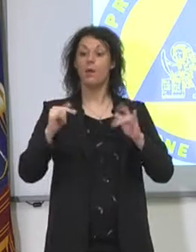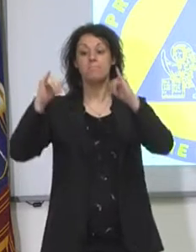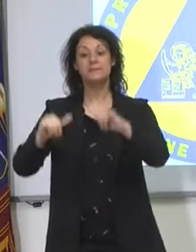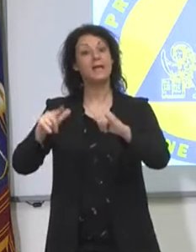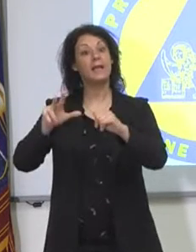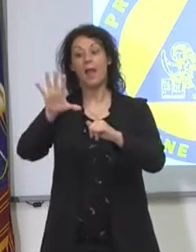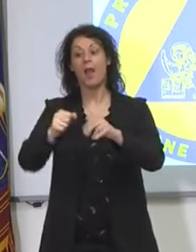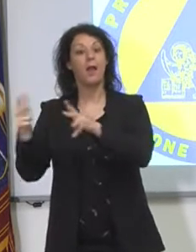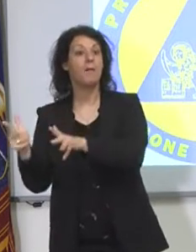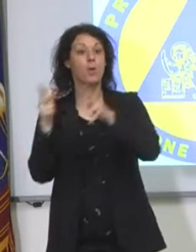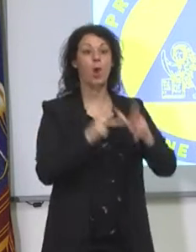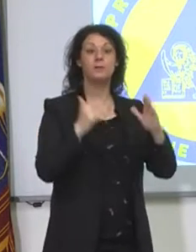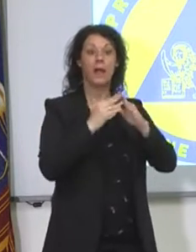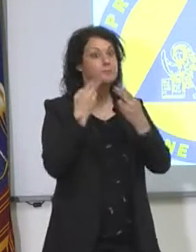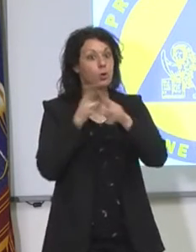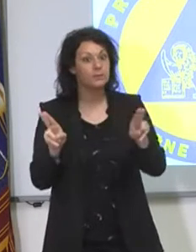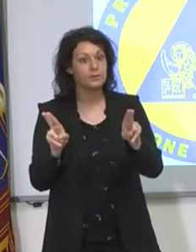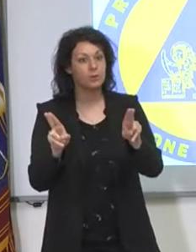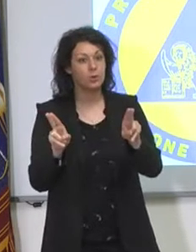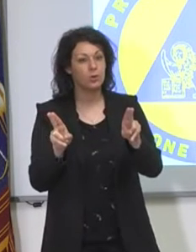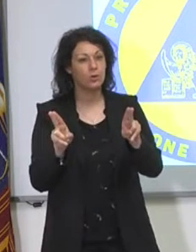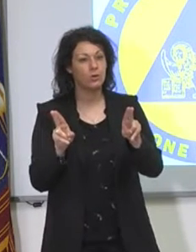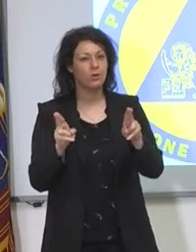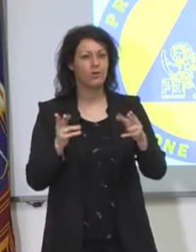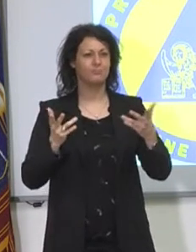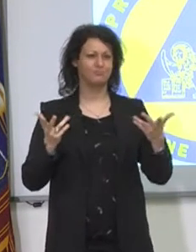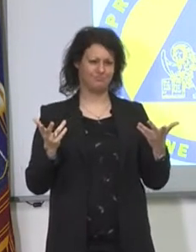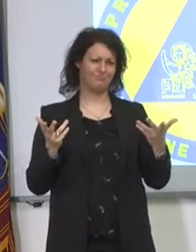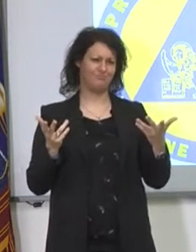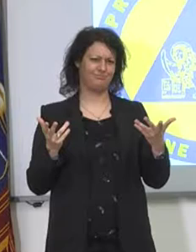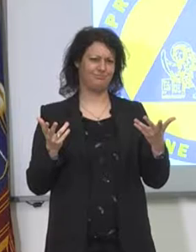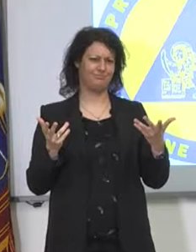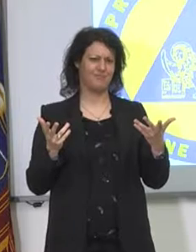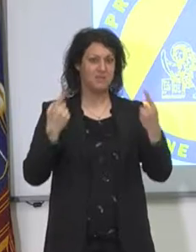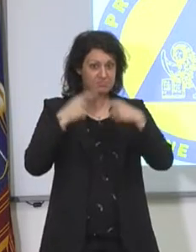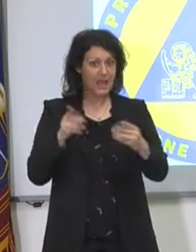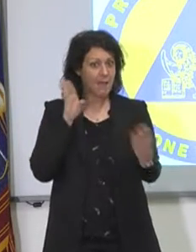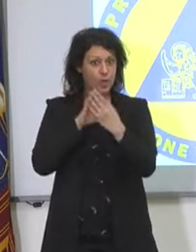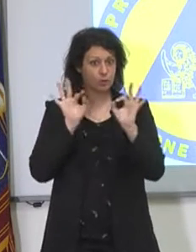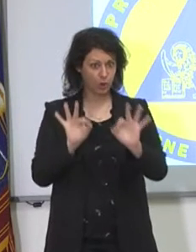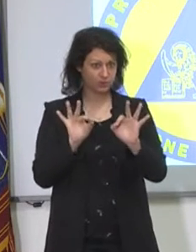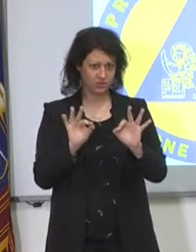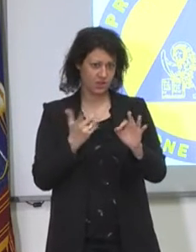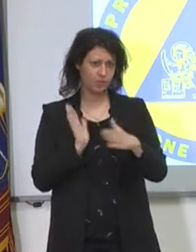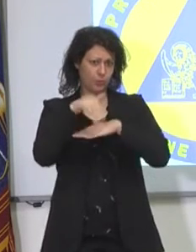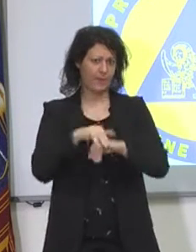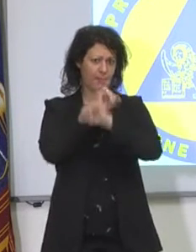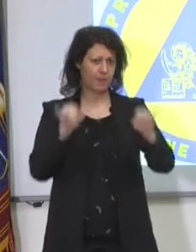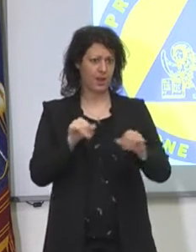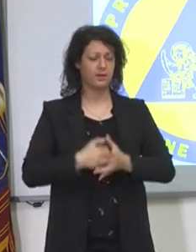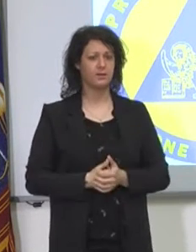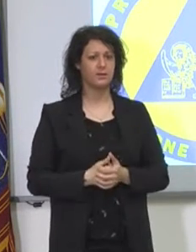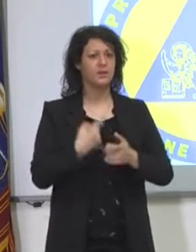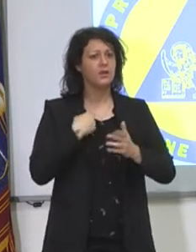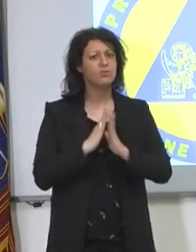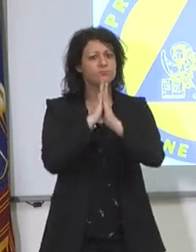pizzeria per comprarti una pizza nel cartone tornando a casa. Capite che se questo l'approccio non ne veniamo più fuori, veramente l